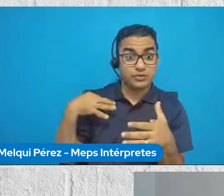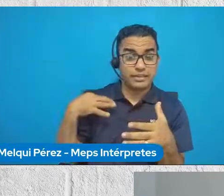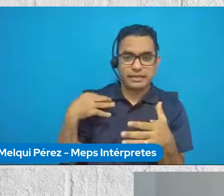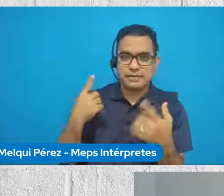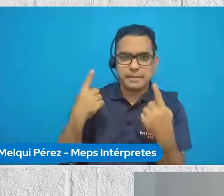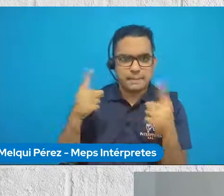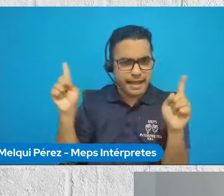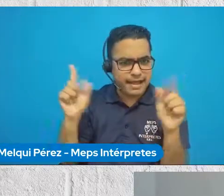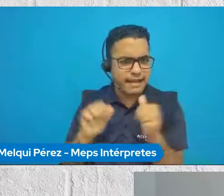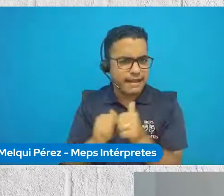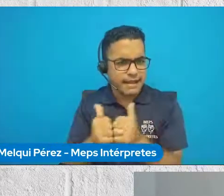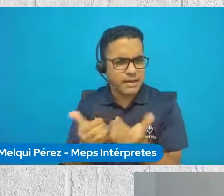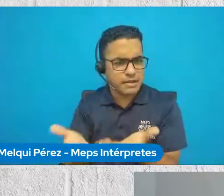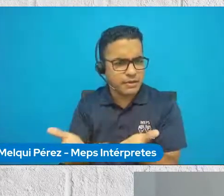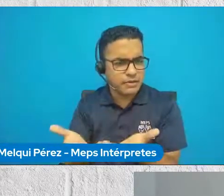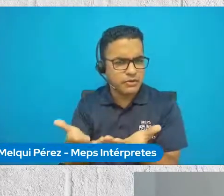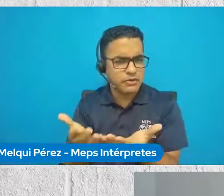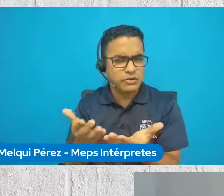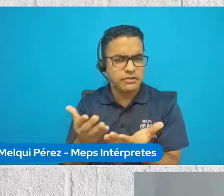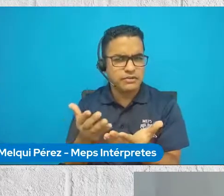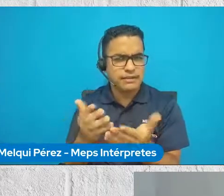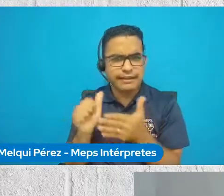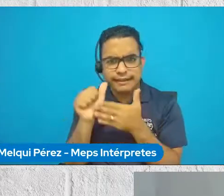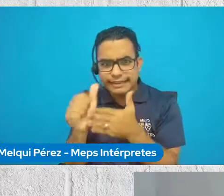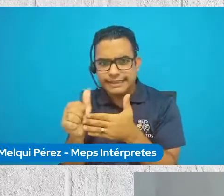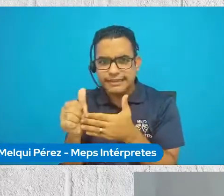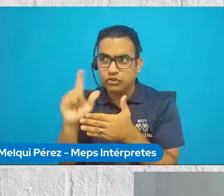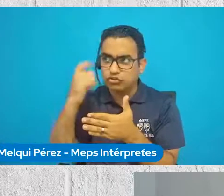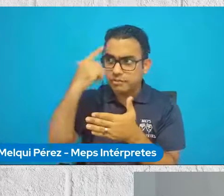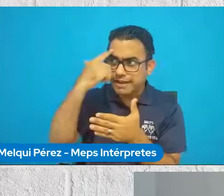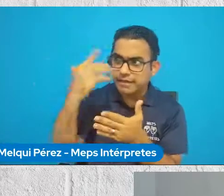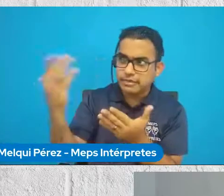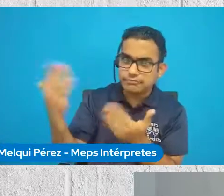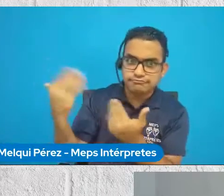estas acciones en específica liderada por los gobiernos.